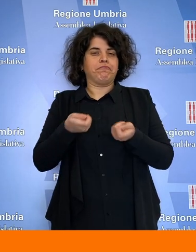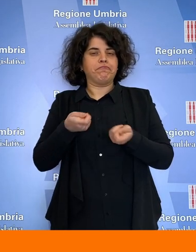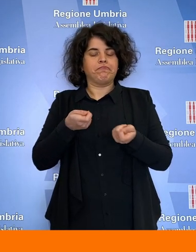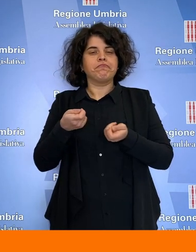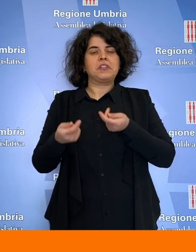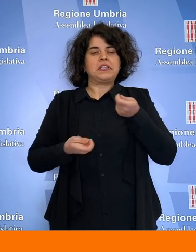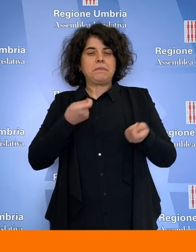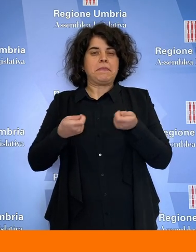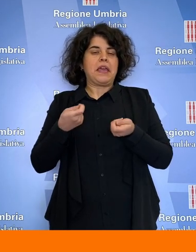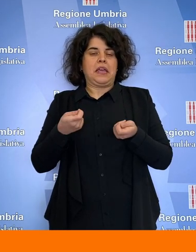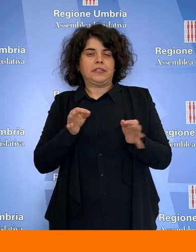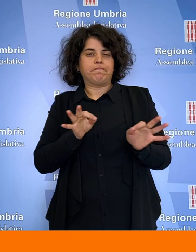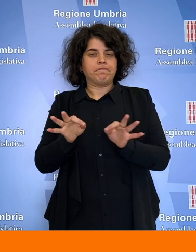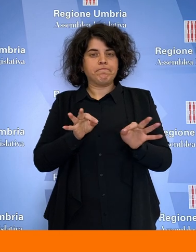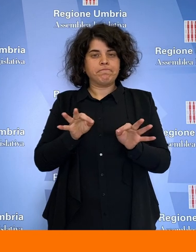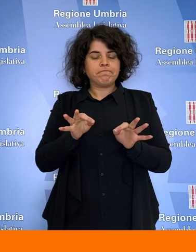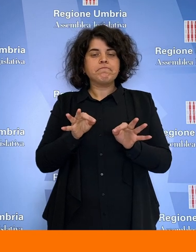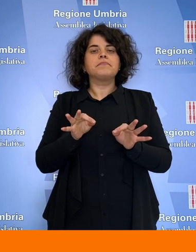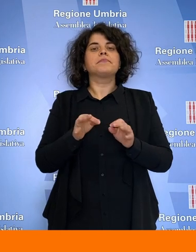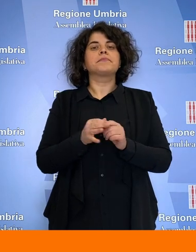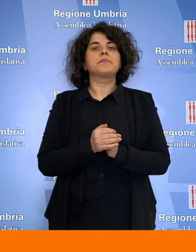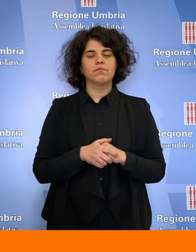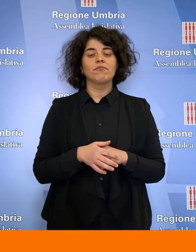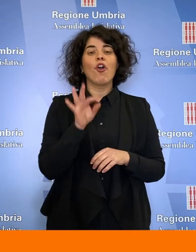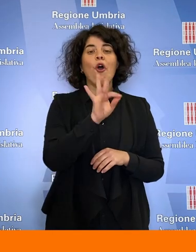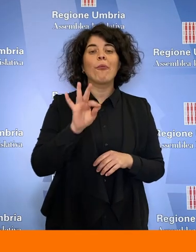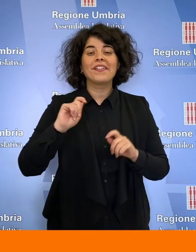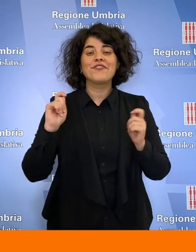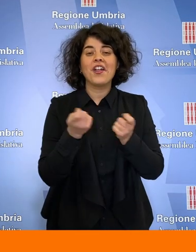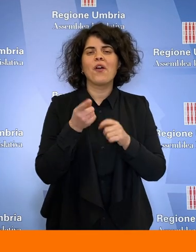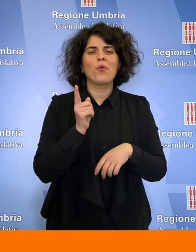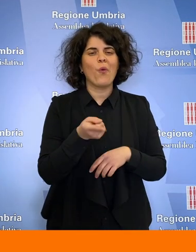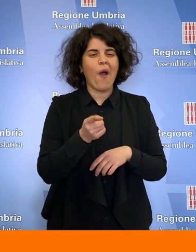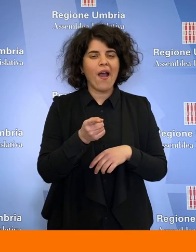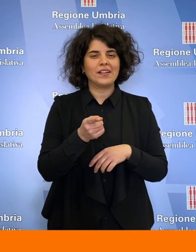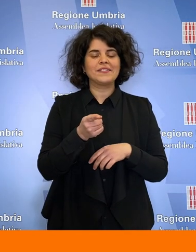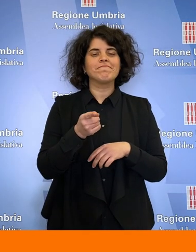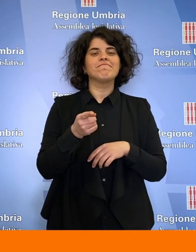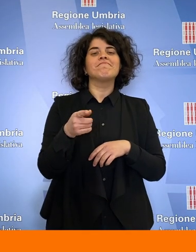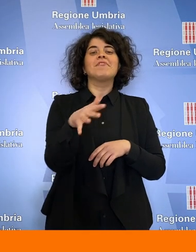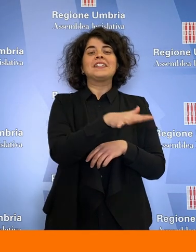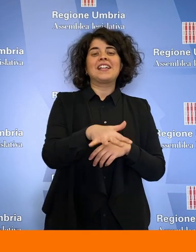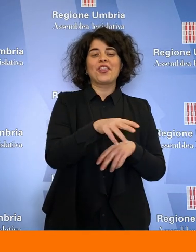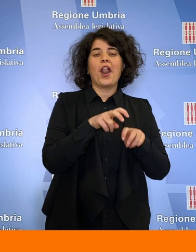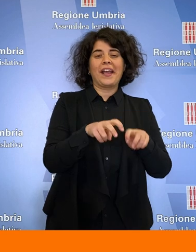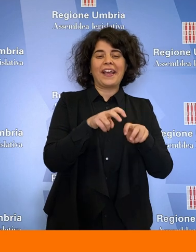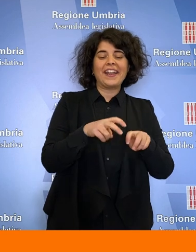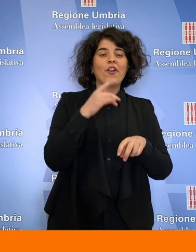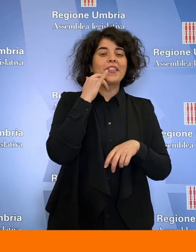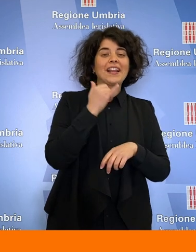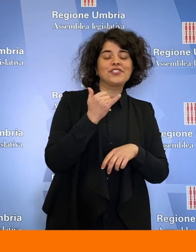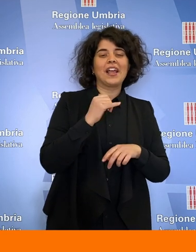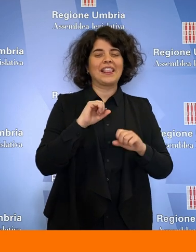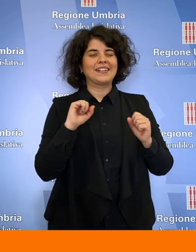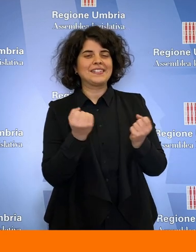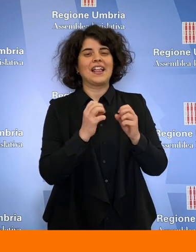nel corso delle altre precedenti programmazioni. Gli obiettivi generali riguardano promuovere un settore agricolo intelligente, resiliente